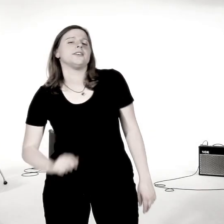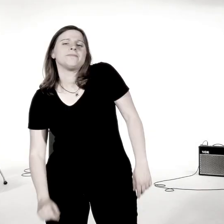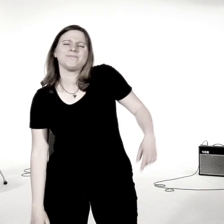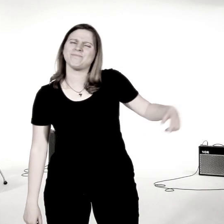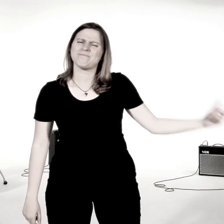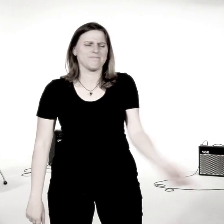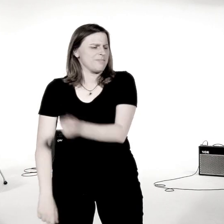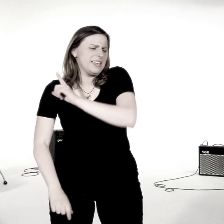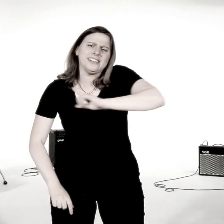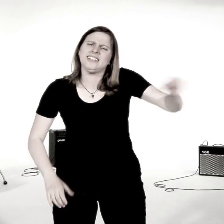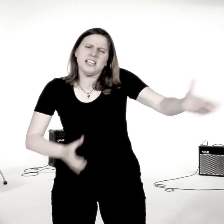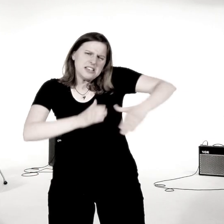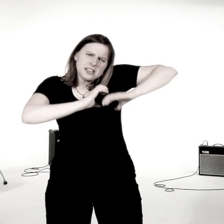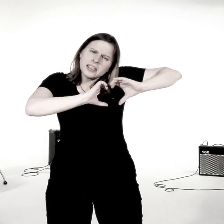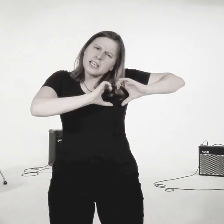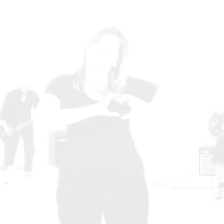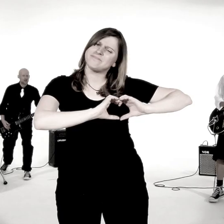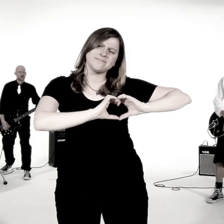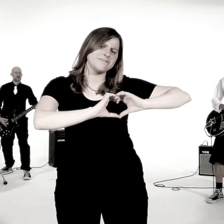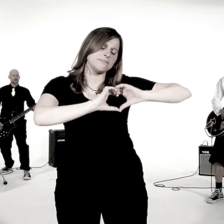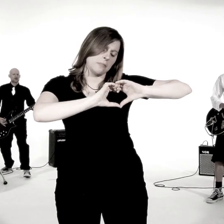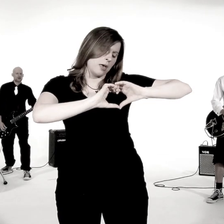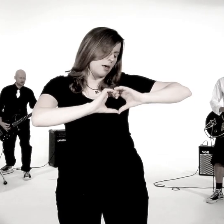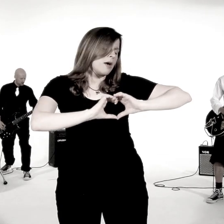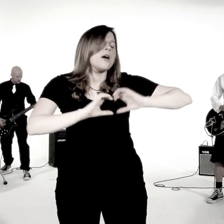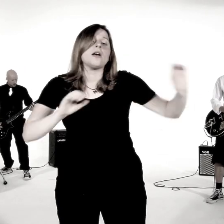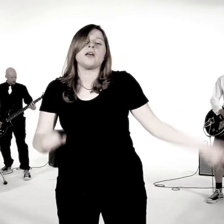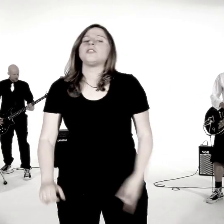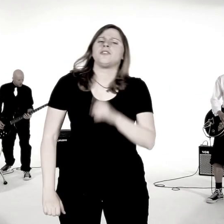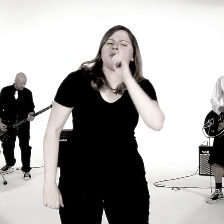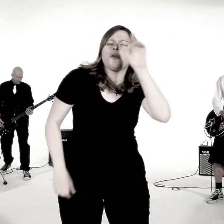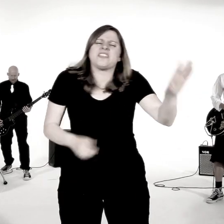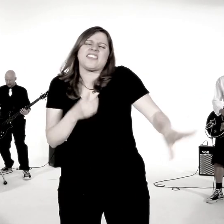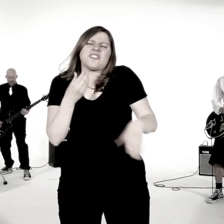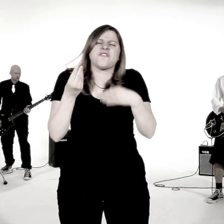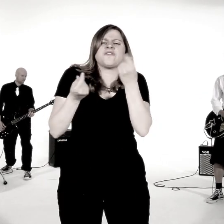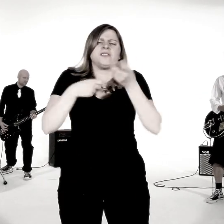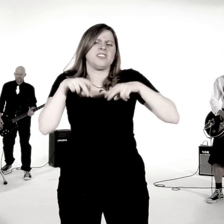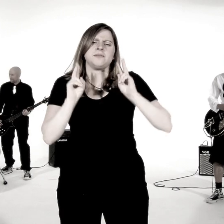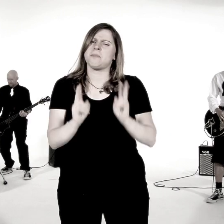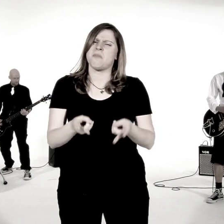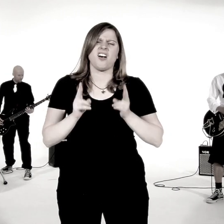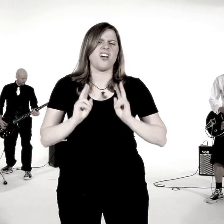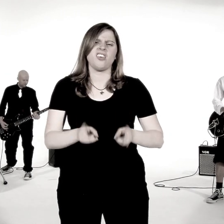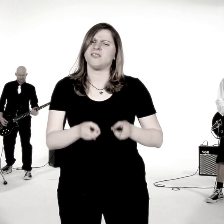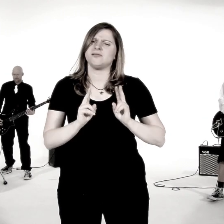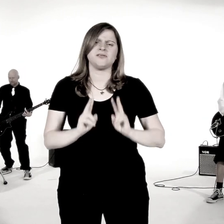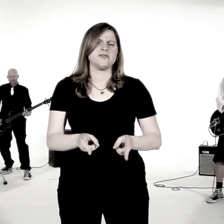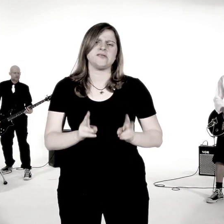Es ist nicht Liebe, es ist nur das Gefühl, nicht normal zu sein.